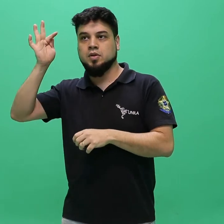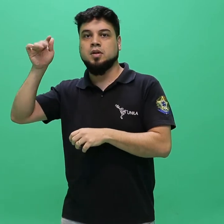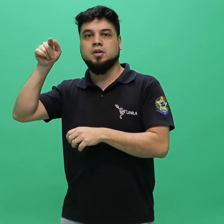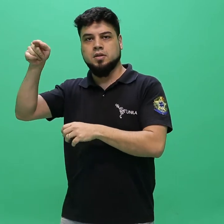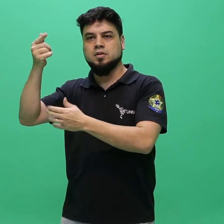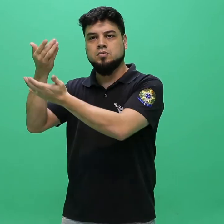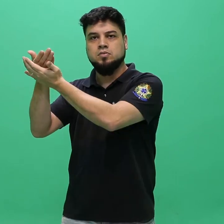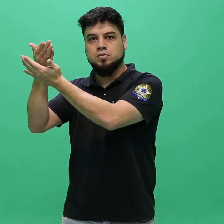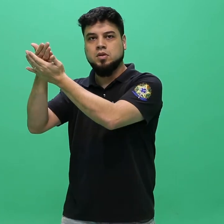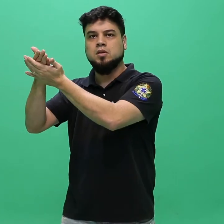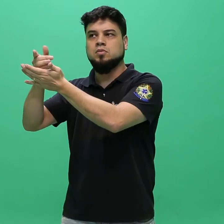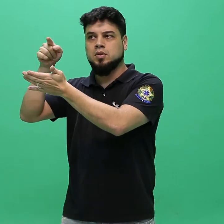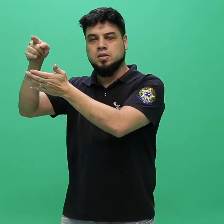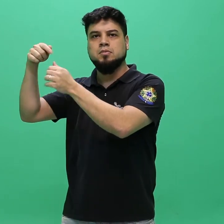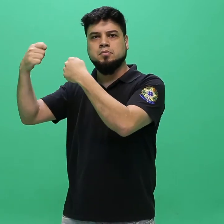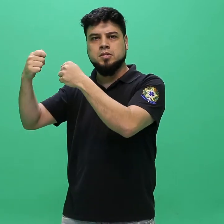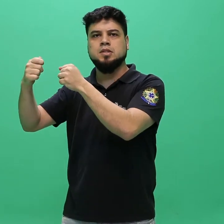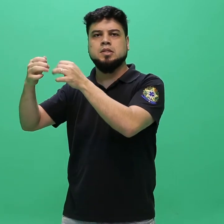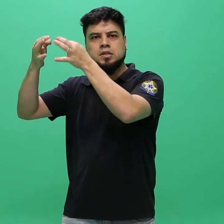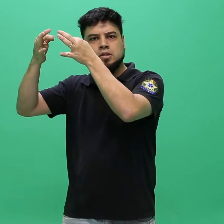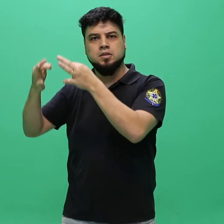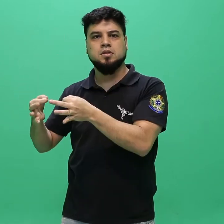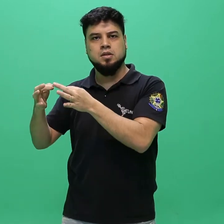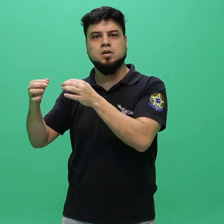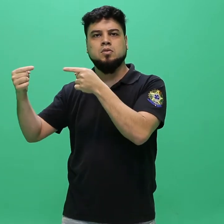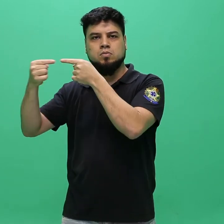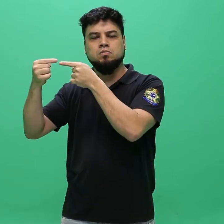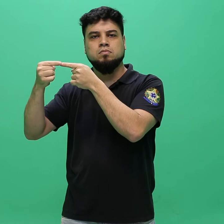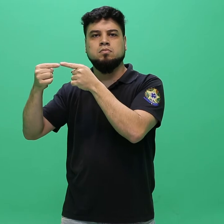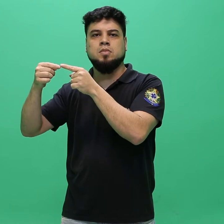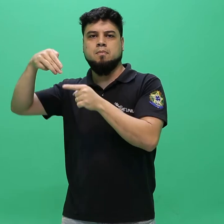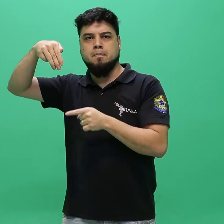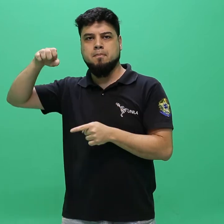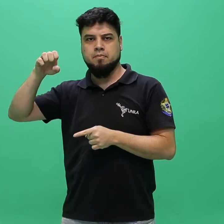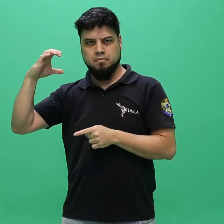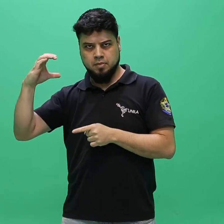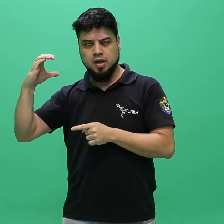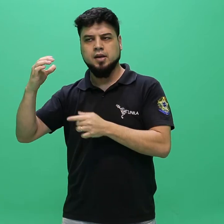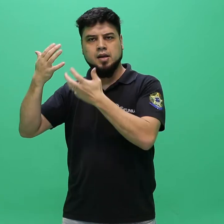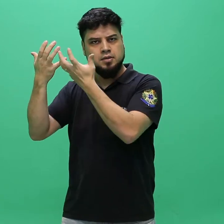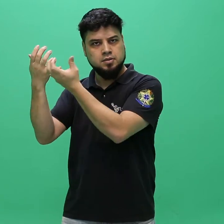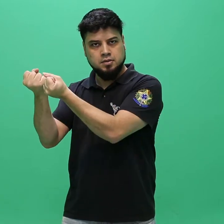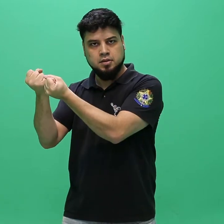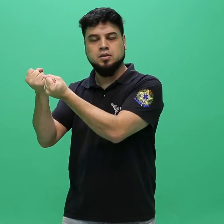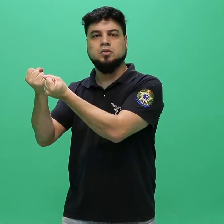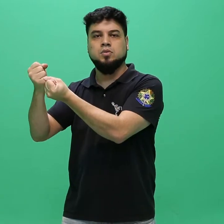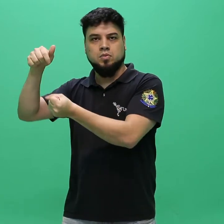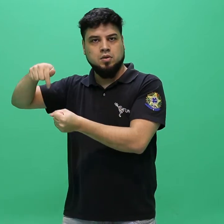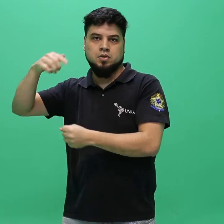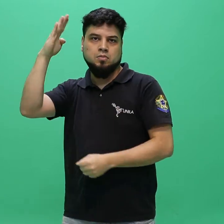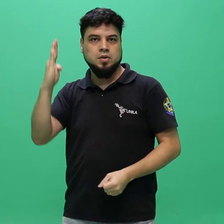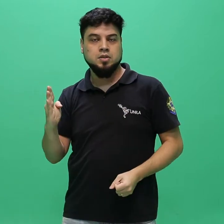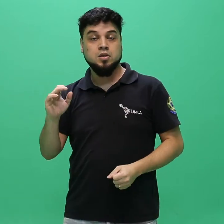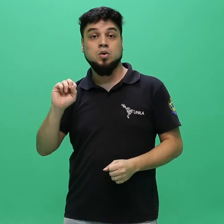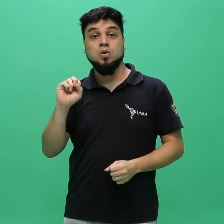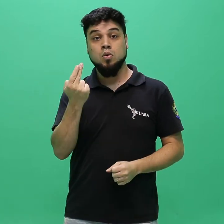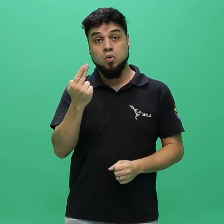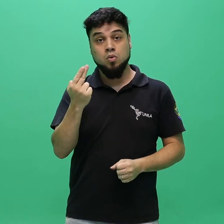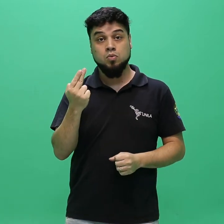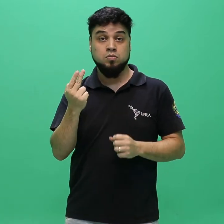reconhecido pelo Ministério da Educação, no caso do Brasil, ou pelo seu equivalente, no